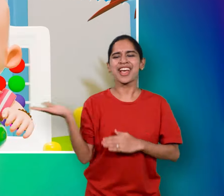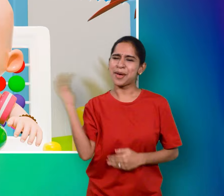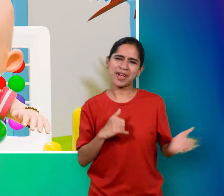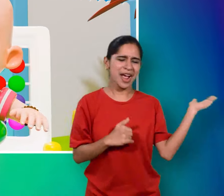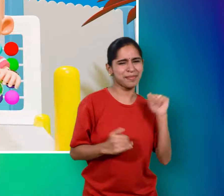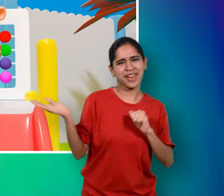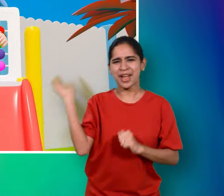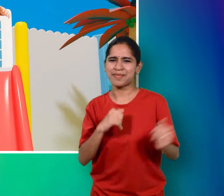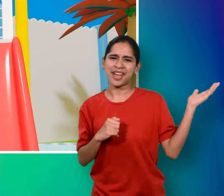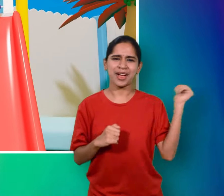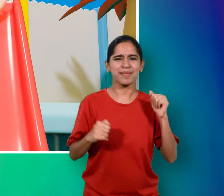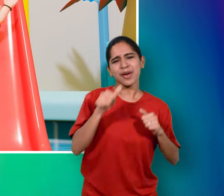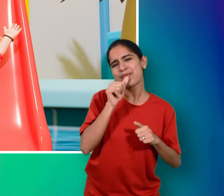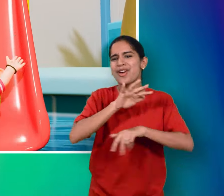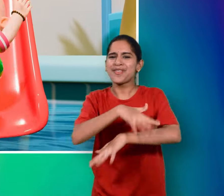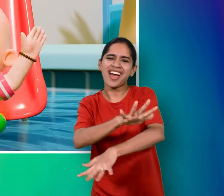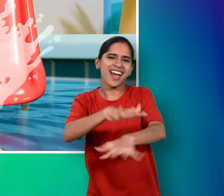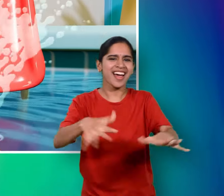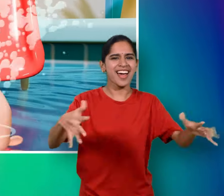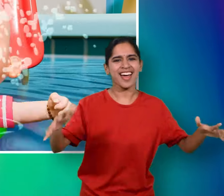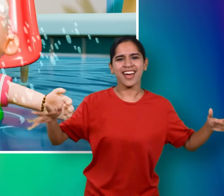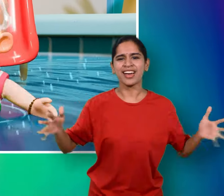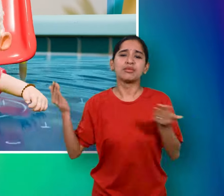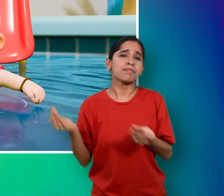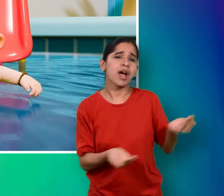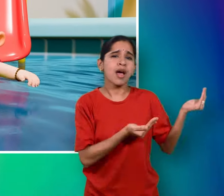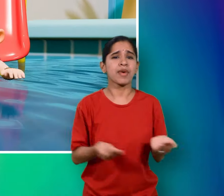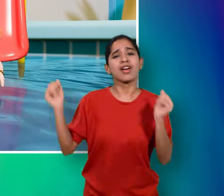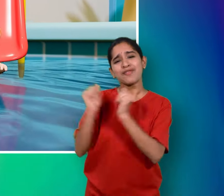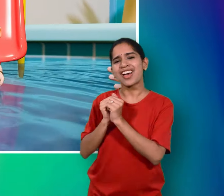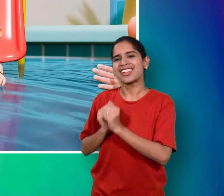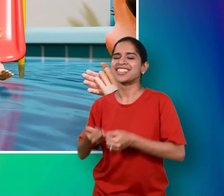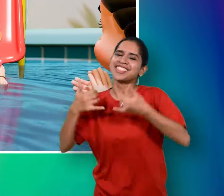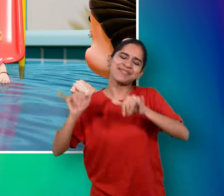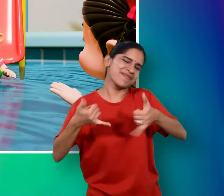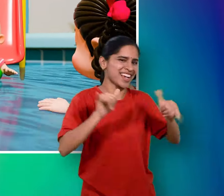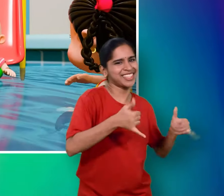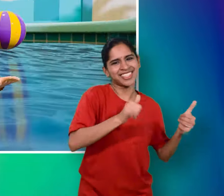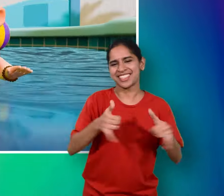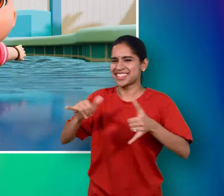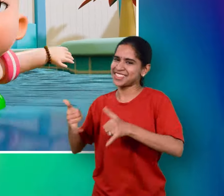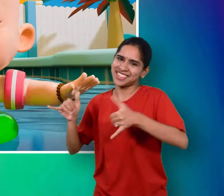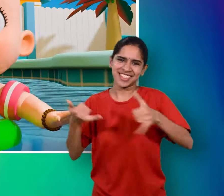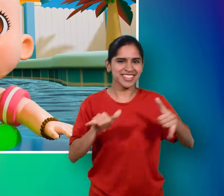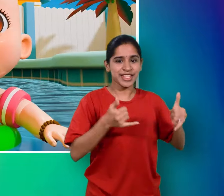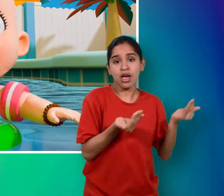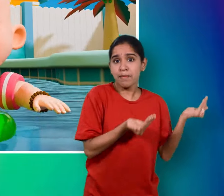चलो चले तैने बेबी के संग बेबी के संग खेलने बेबी